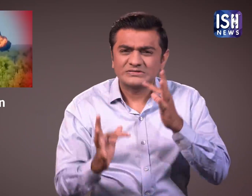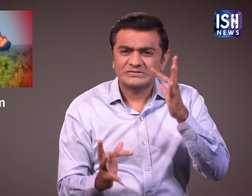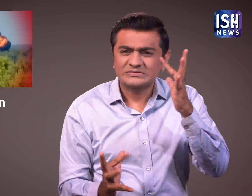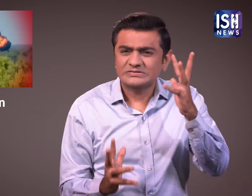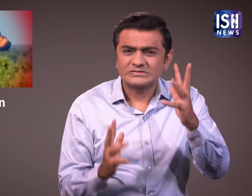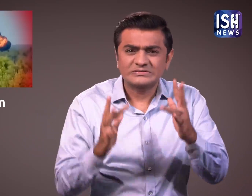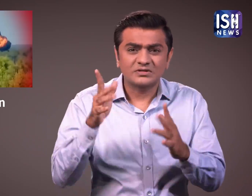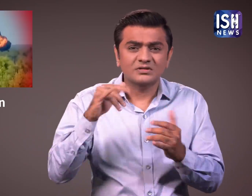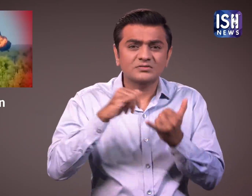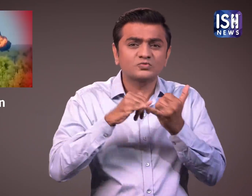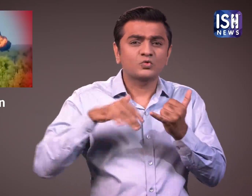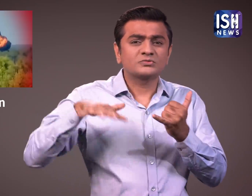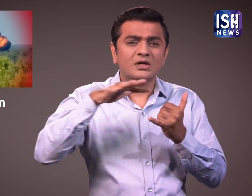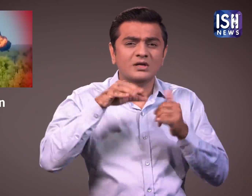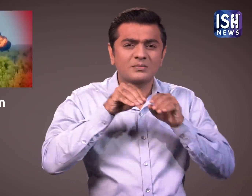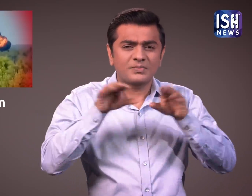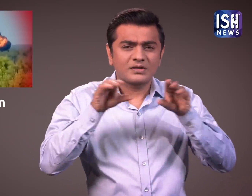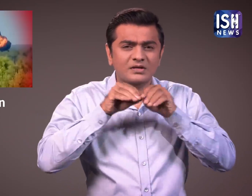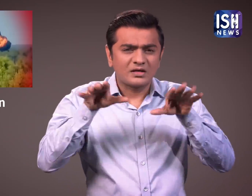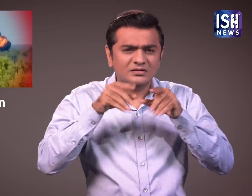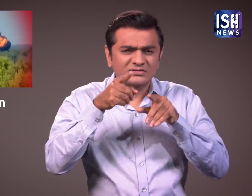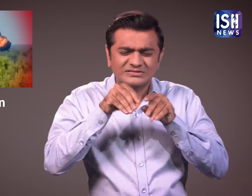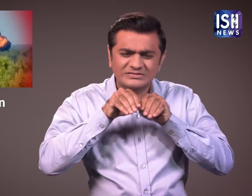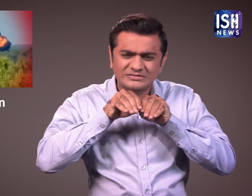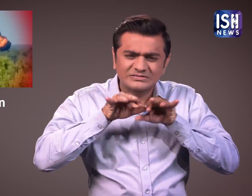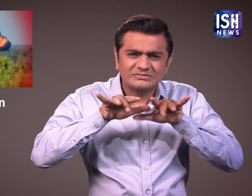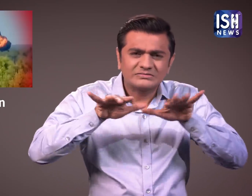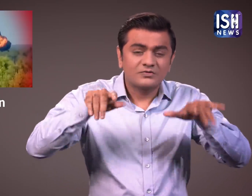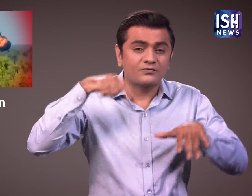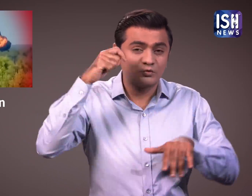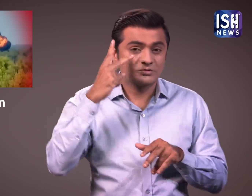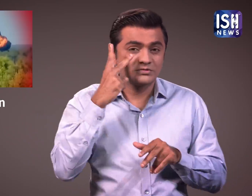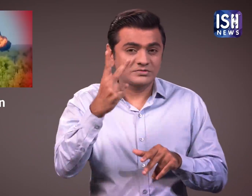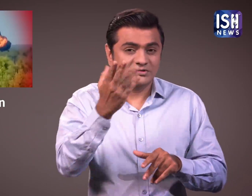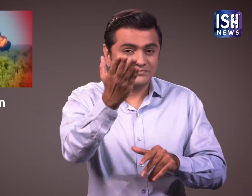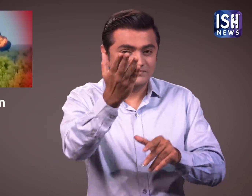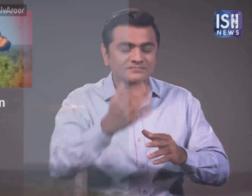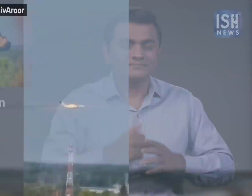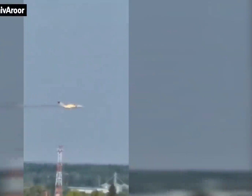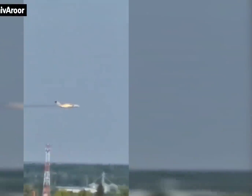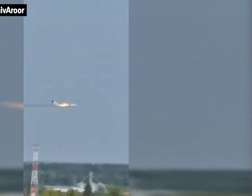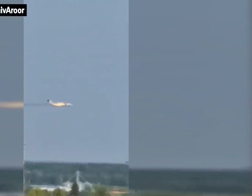उडान आग की लप्टो में घिर गया। विडियो सोशल मीडिया पर वाइरिल हो गया। देखिए।